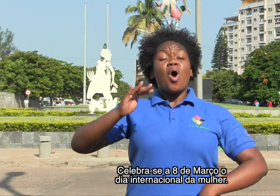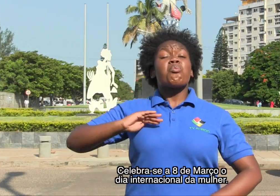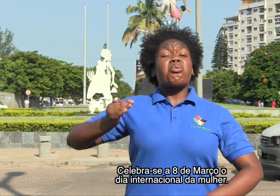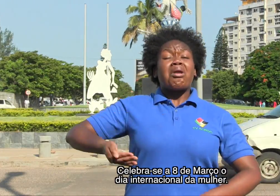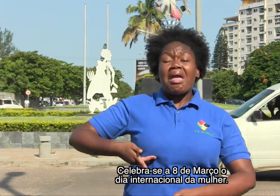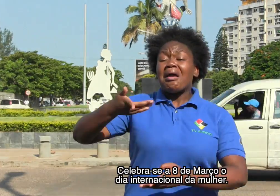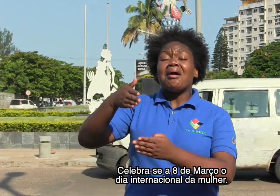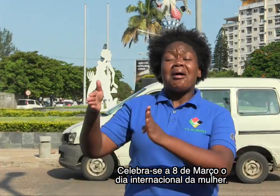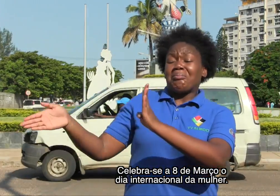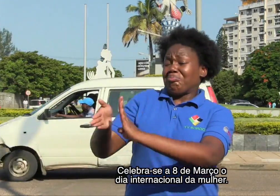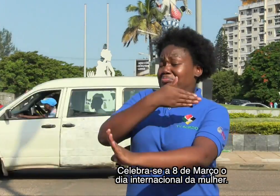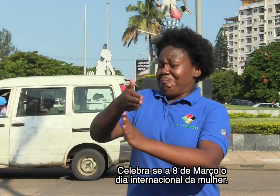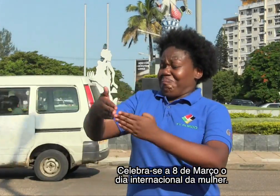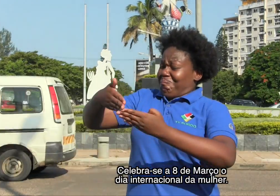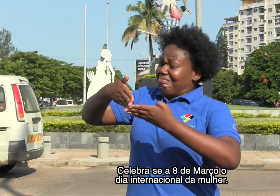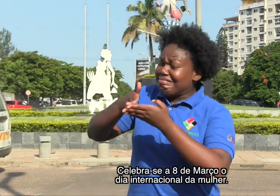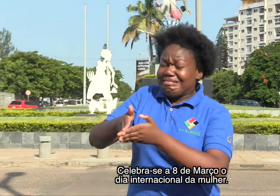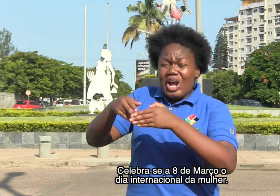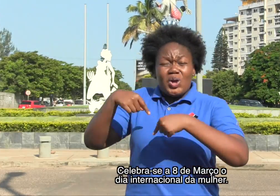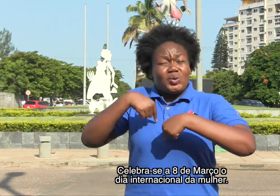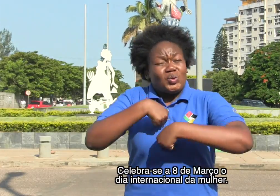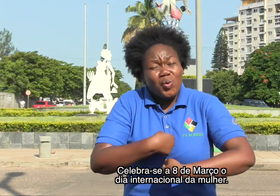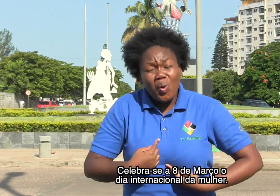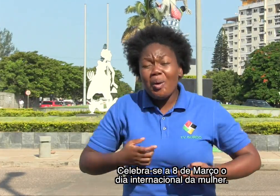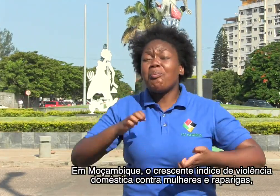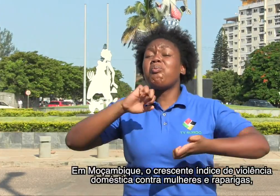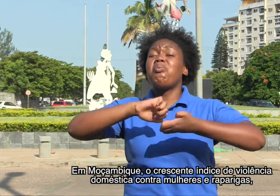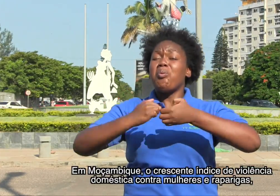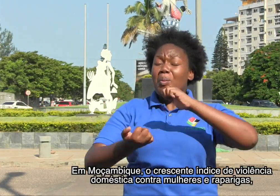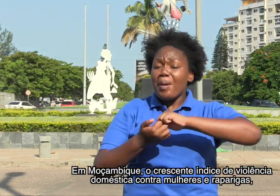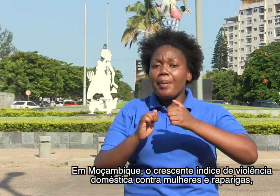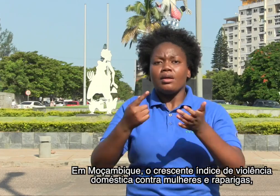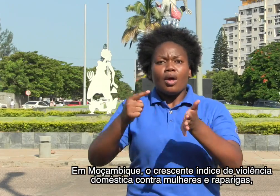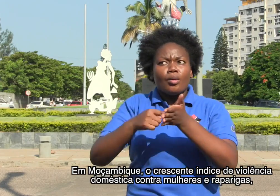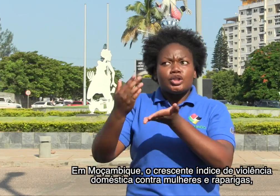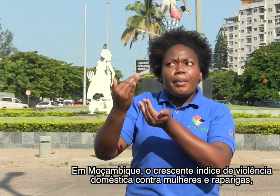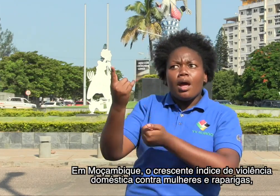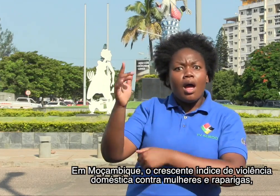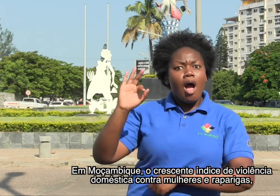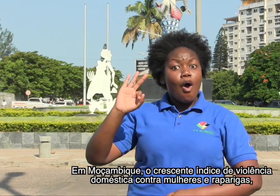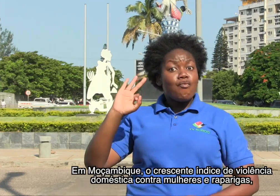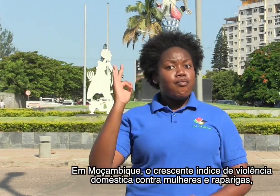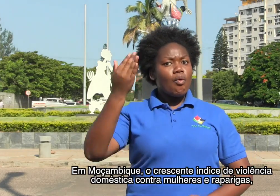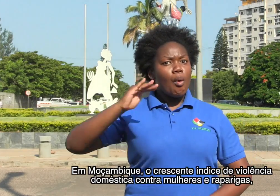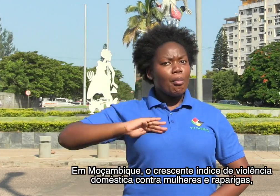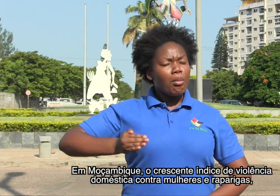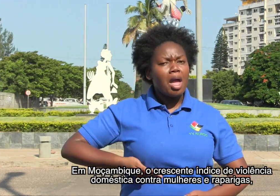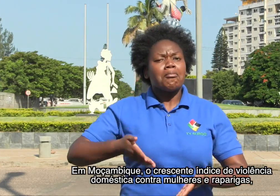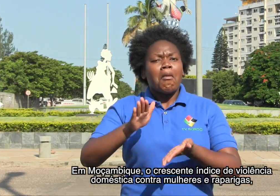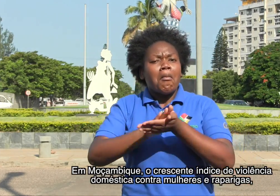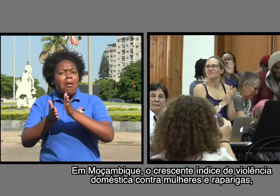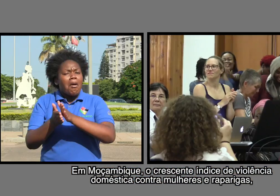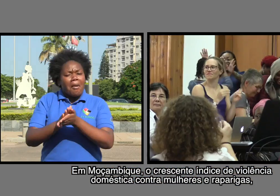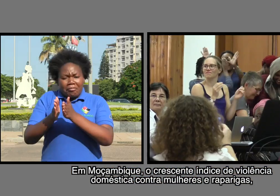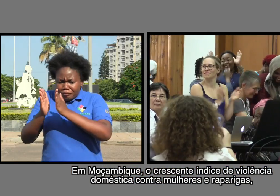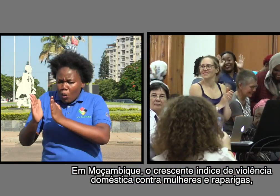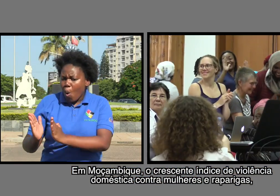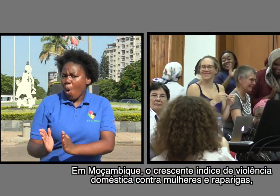Celebra-se 8 de março o Dia Internacional da Mulher. Em Missambique, o crescente índice de violência doméstica contra mulheres e